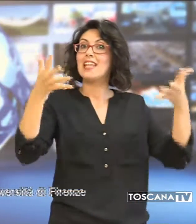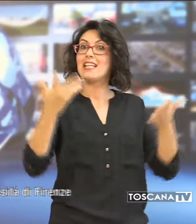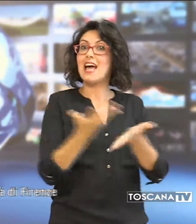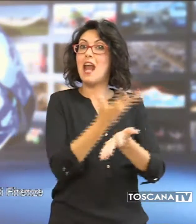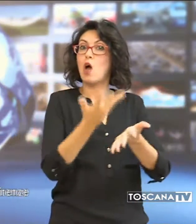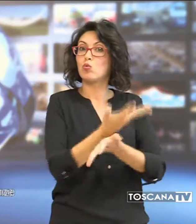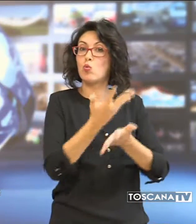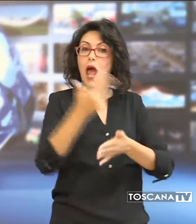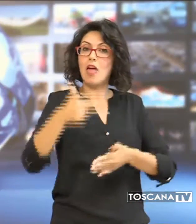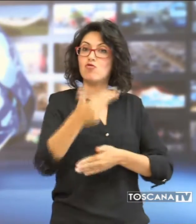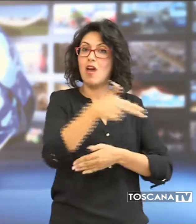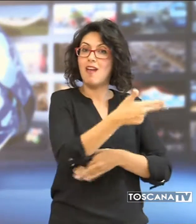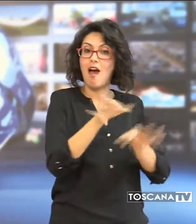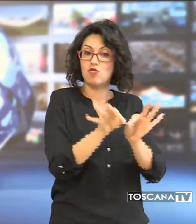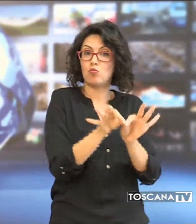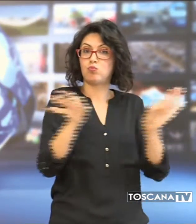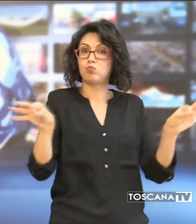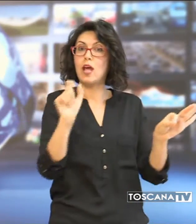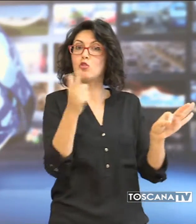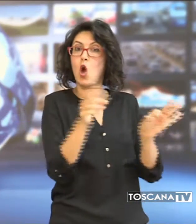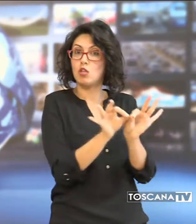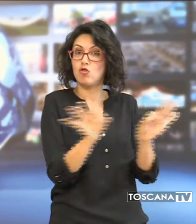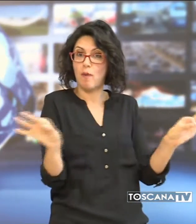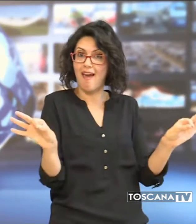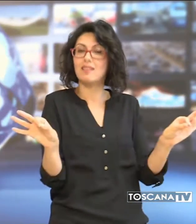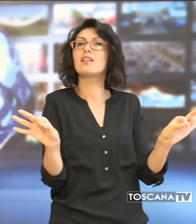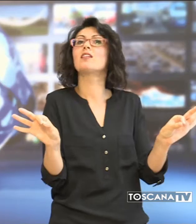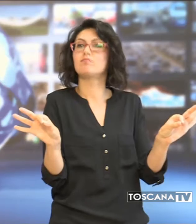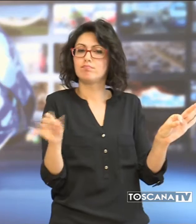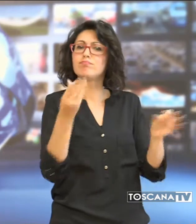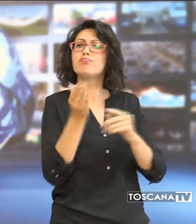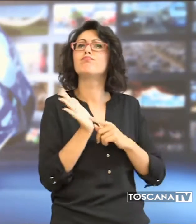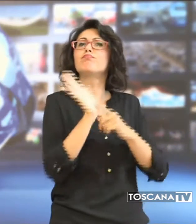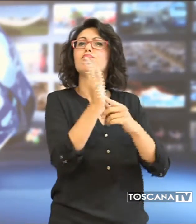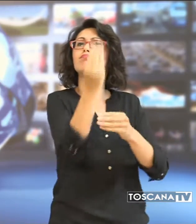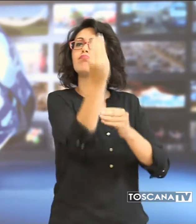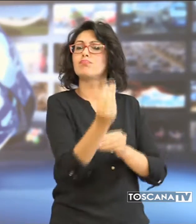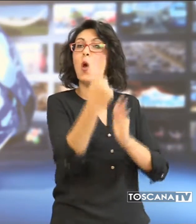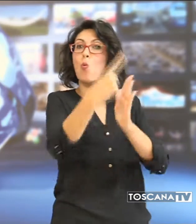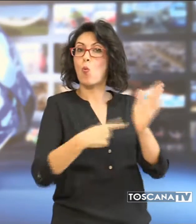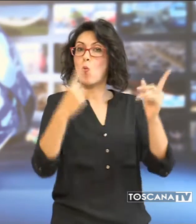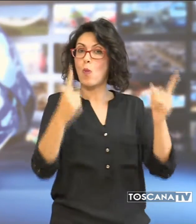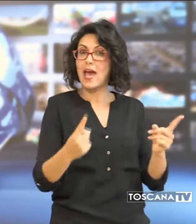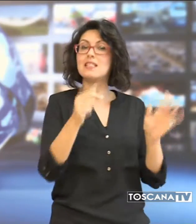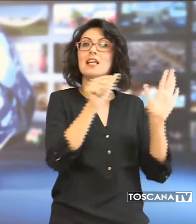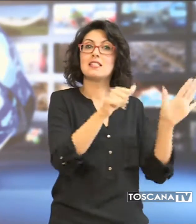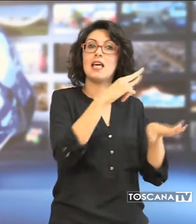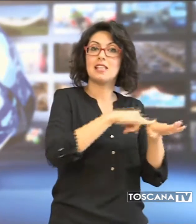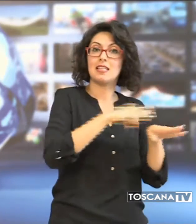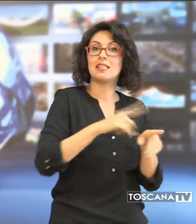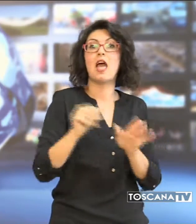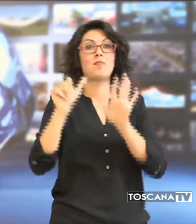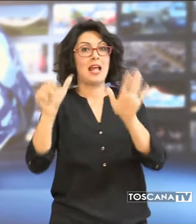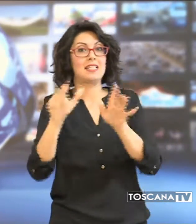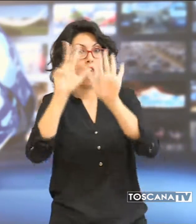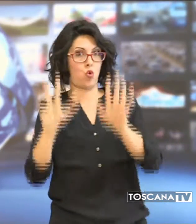cetaceo della lunghezza di 12 metri e sarà esposto per un mese dal 6 settembre al 6